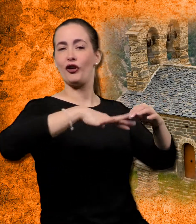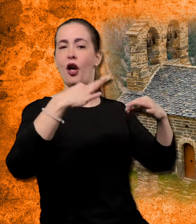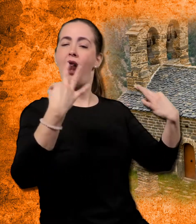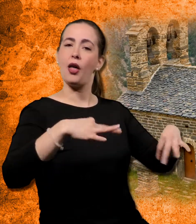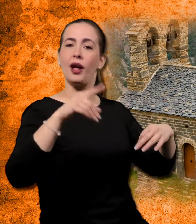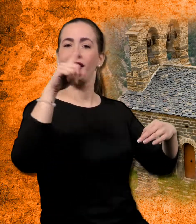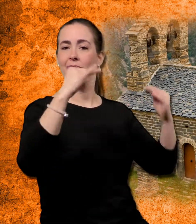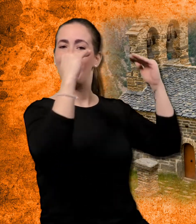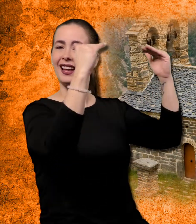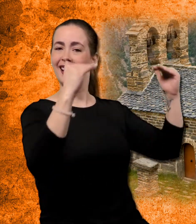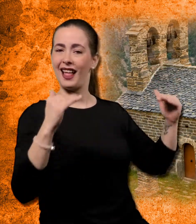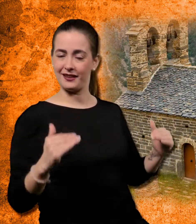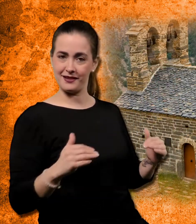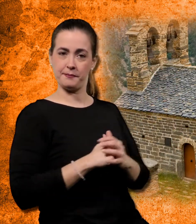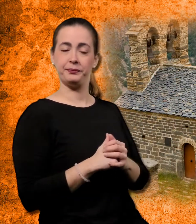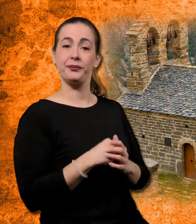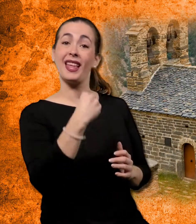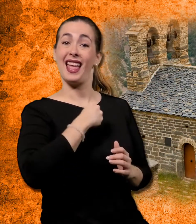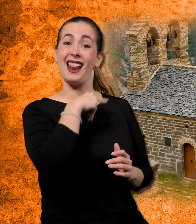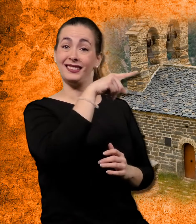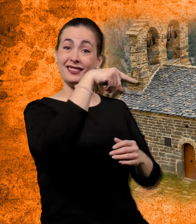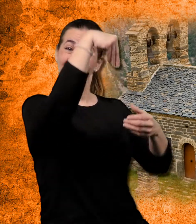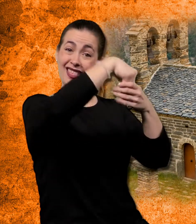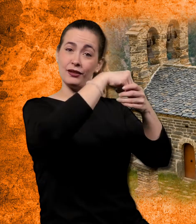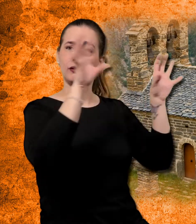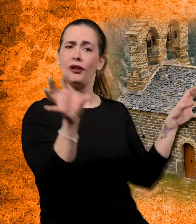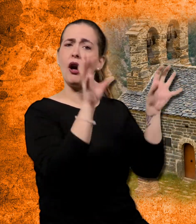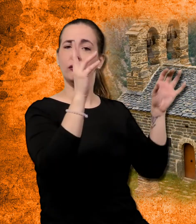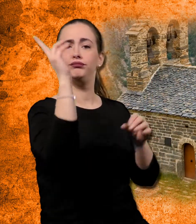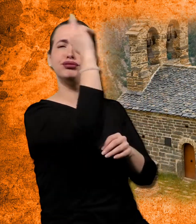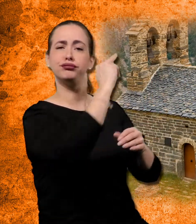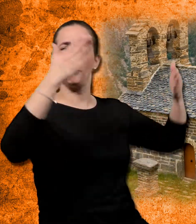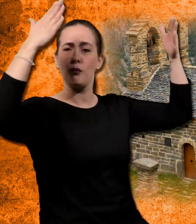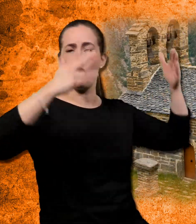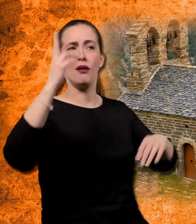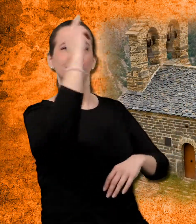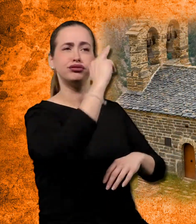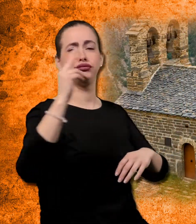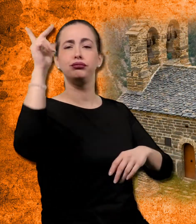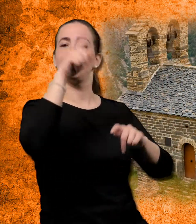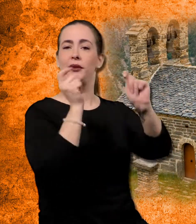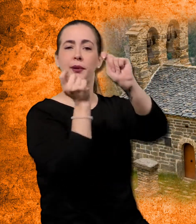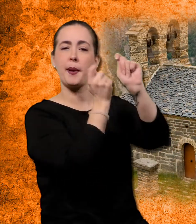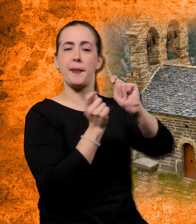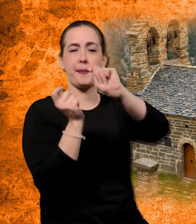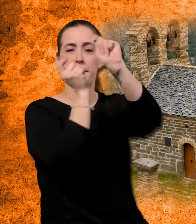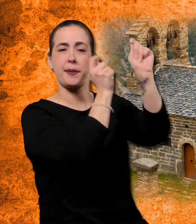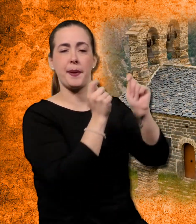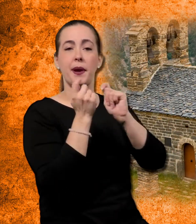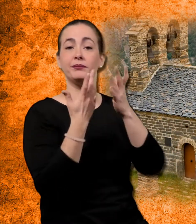L'interior de les esglésies estava decorat amb pintures murals i talles. Les figures hieràtiques, amb les imatges